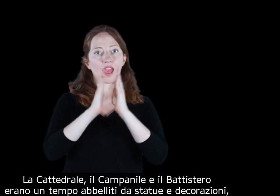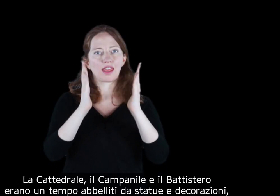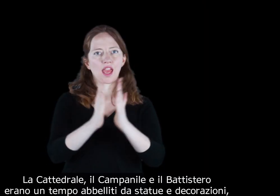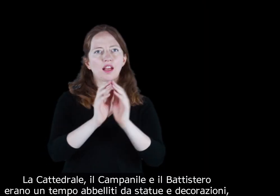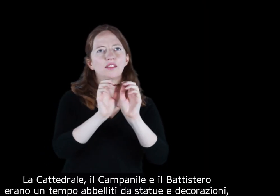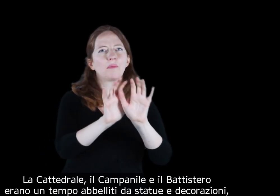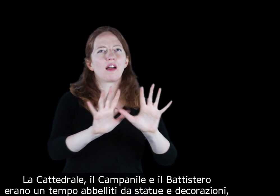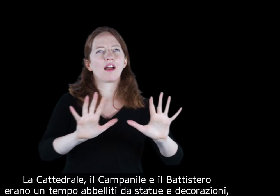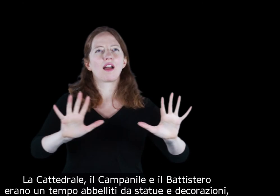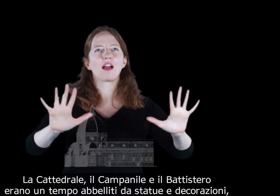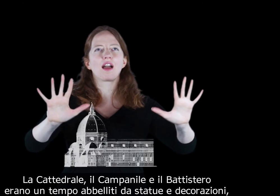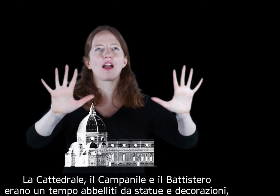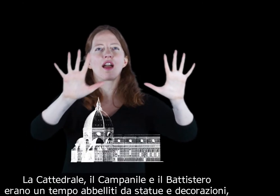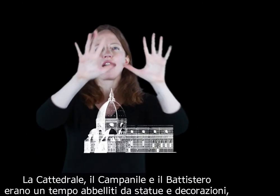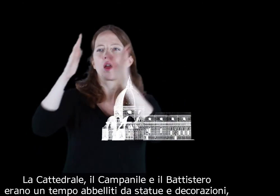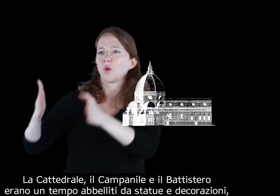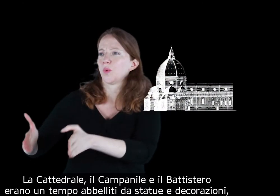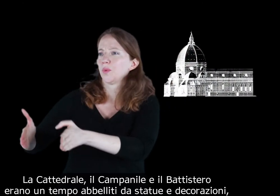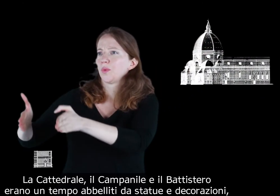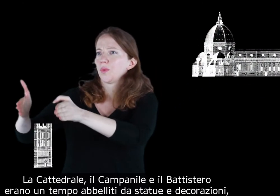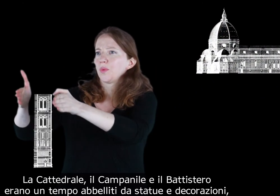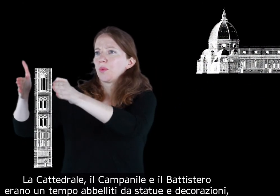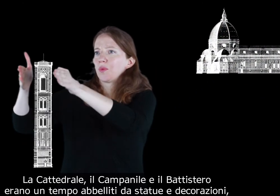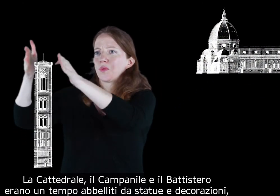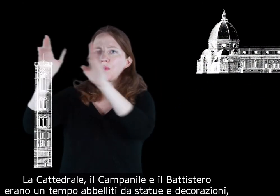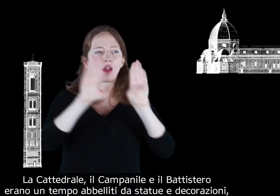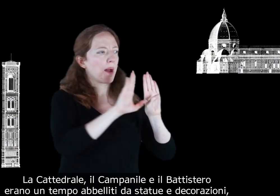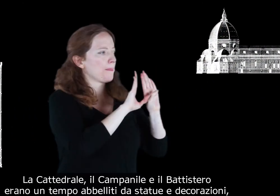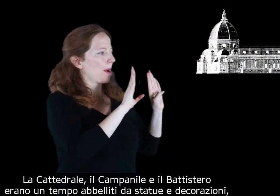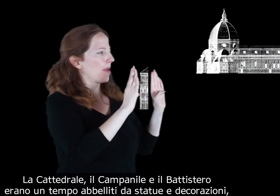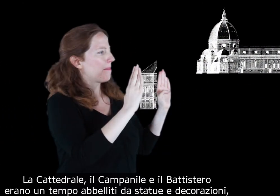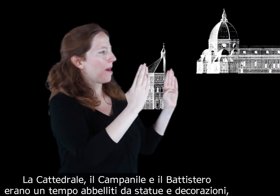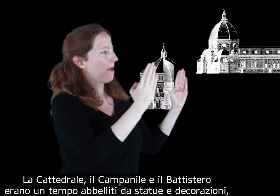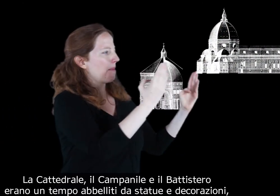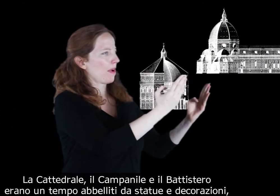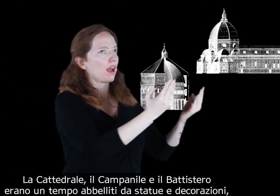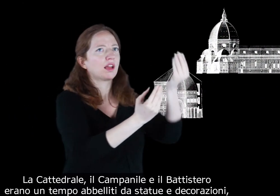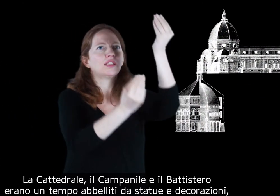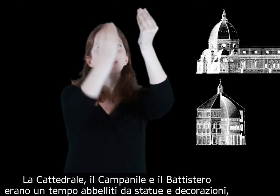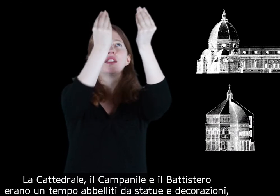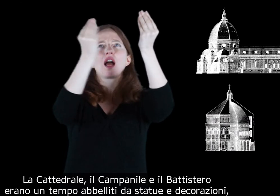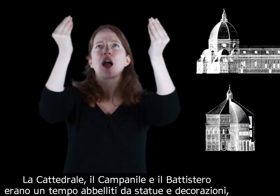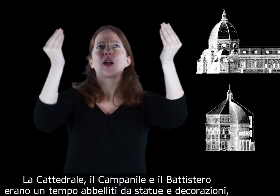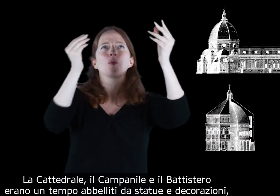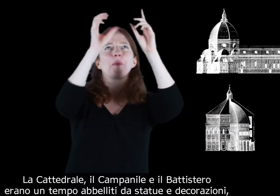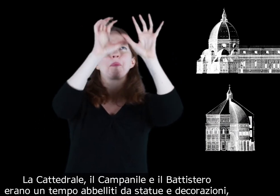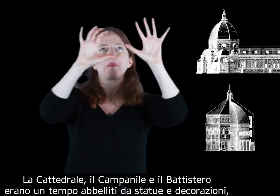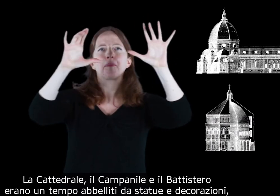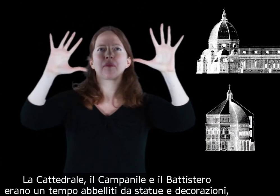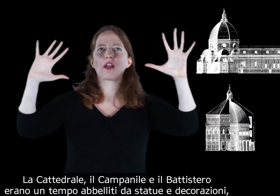La cattedrale, il campanile e il battistero erano un tempo abbelliti da statue